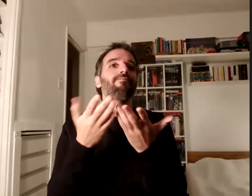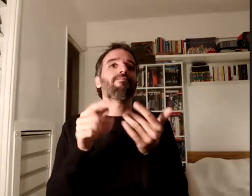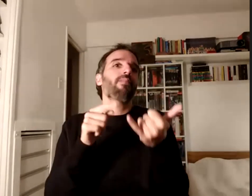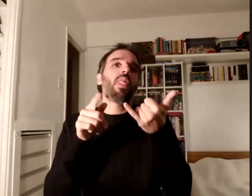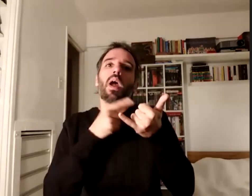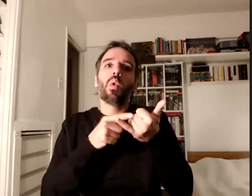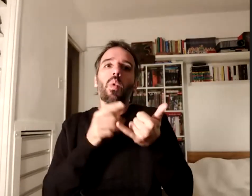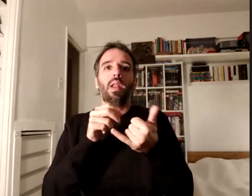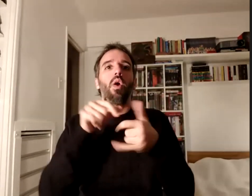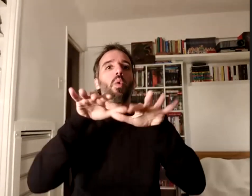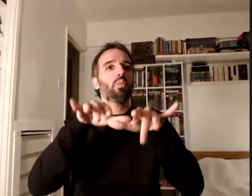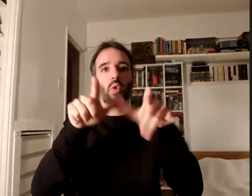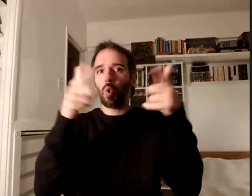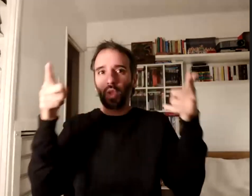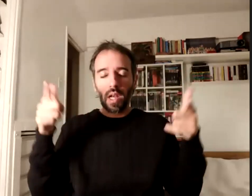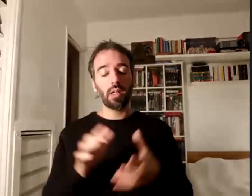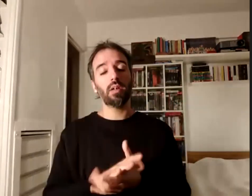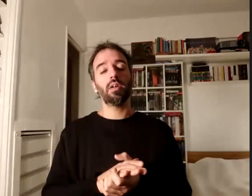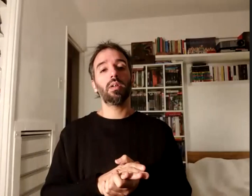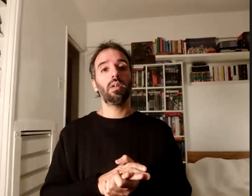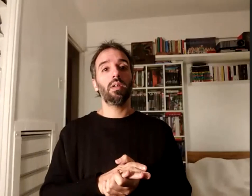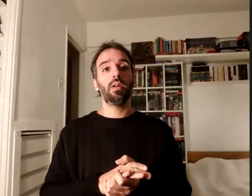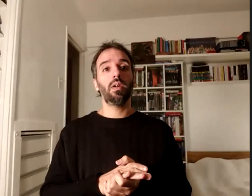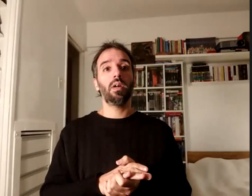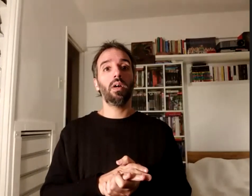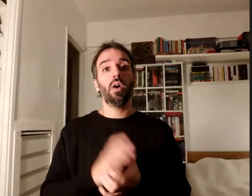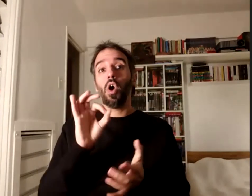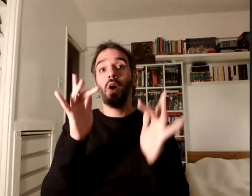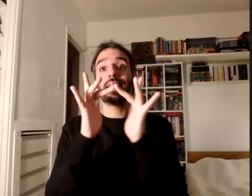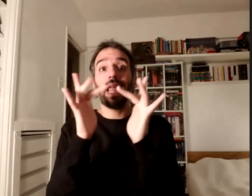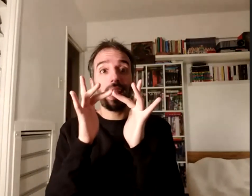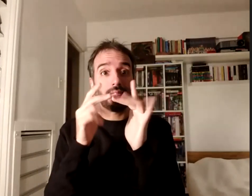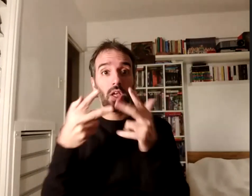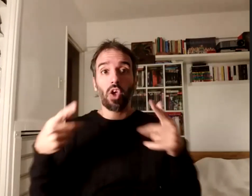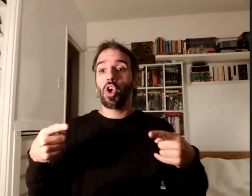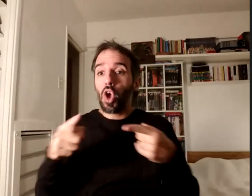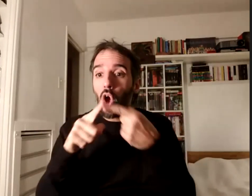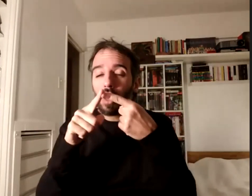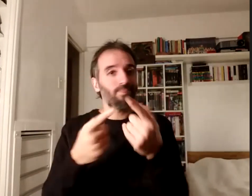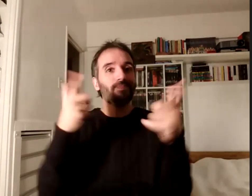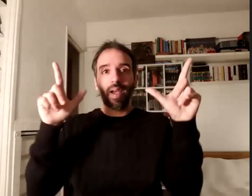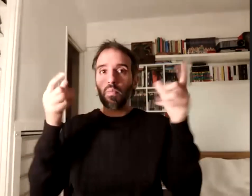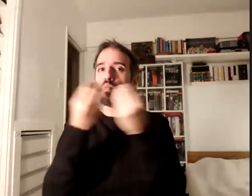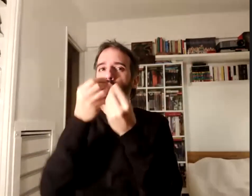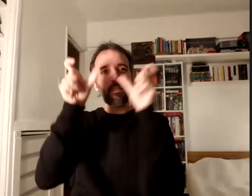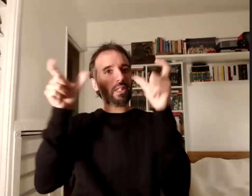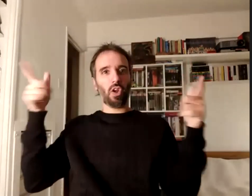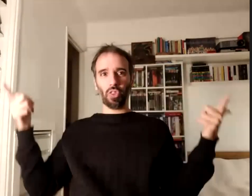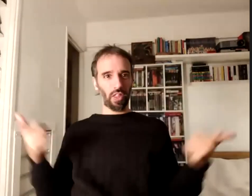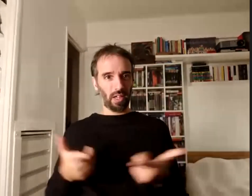o internet y conectividad y más allá del enorme esfuerzo que